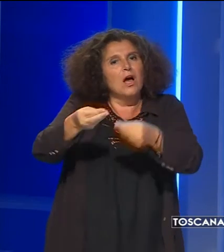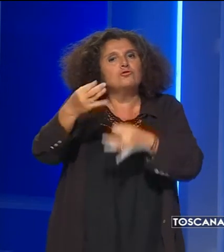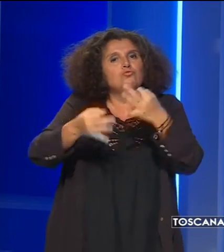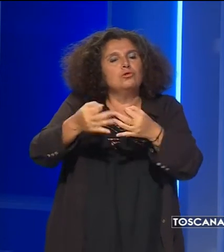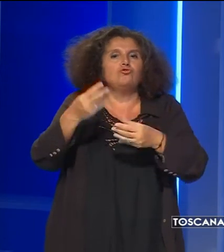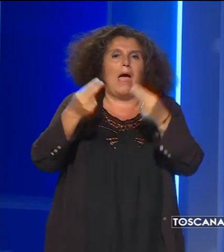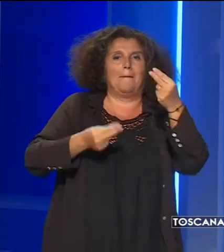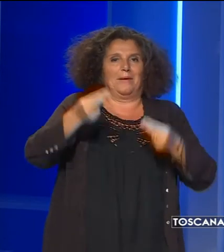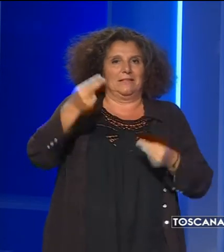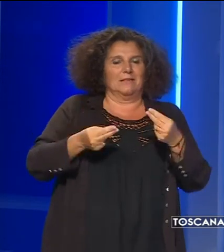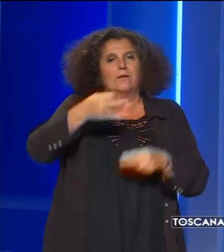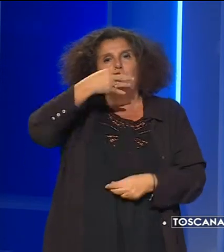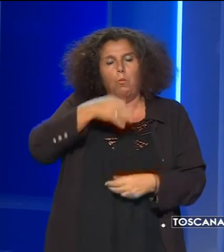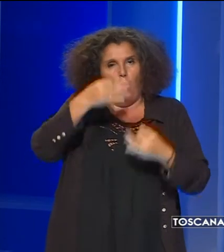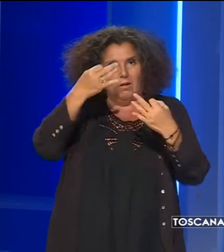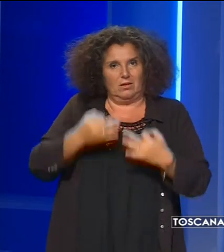amministrativo